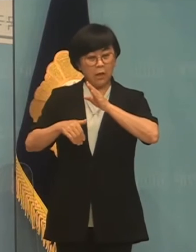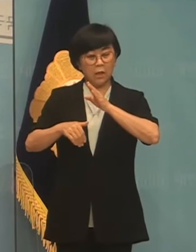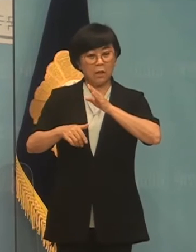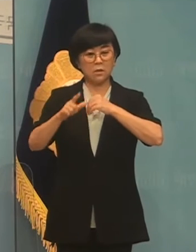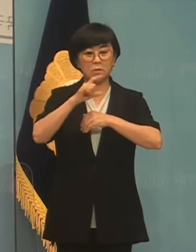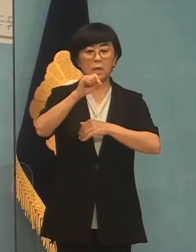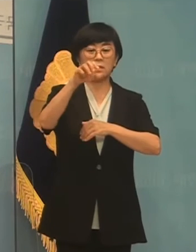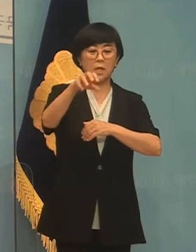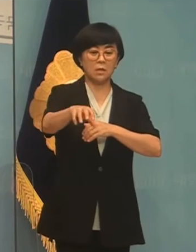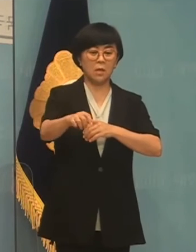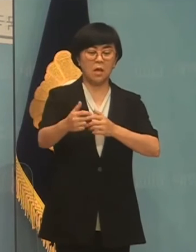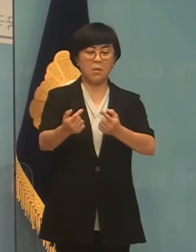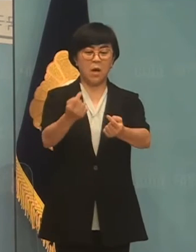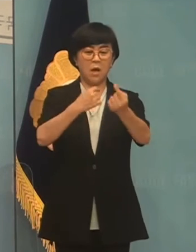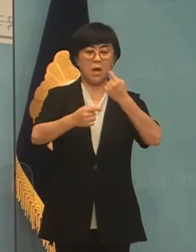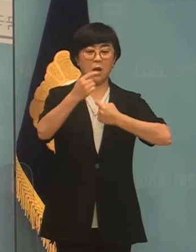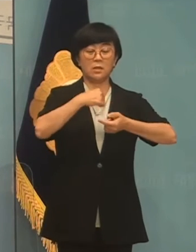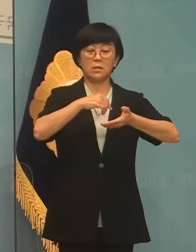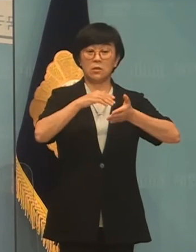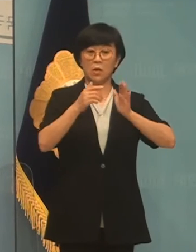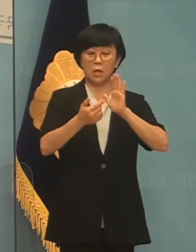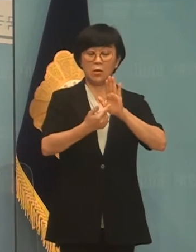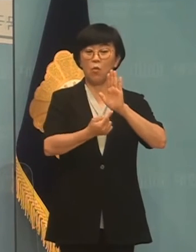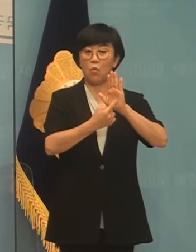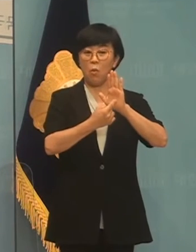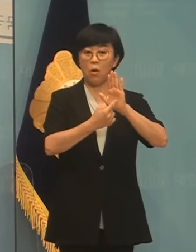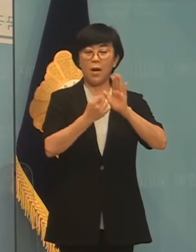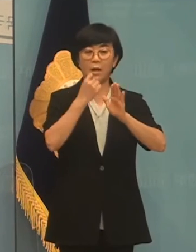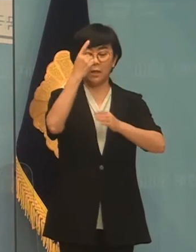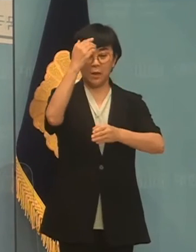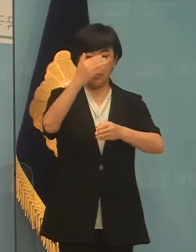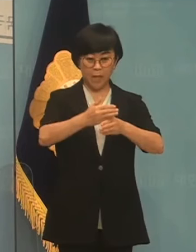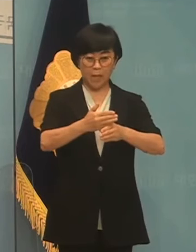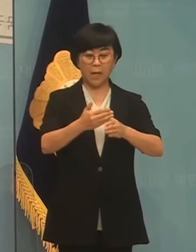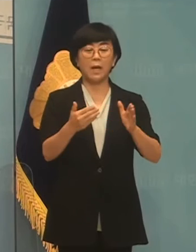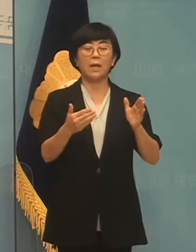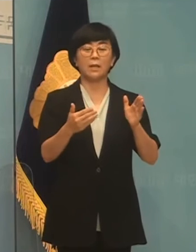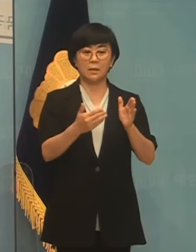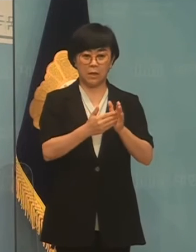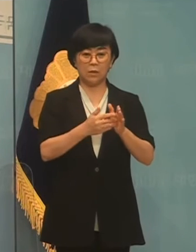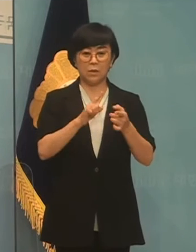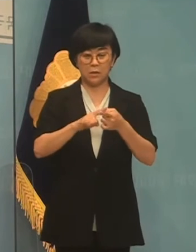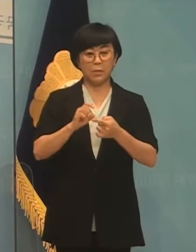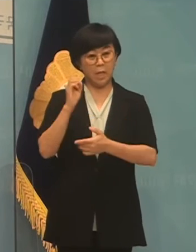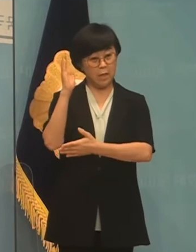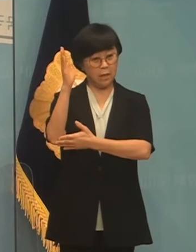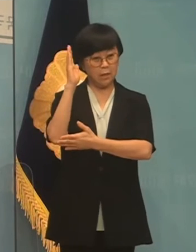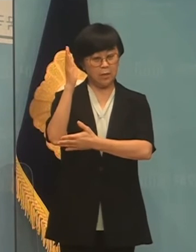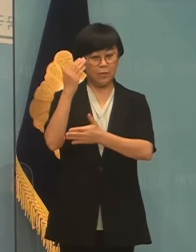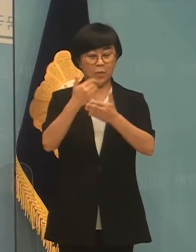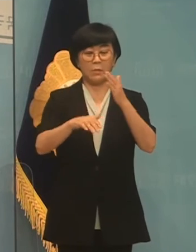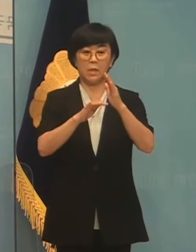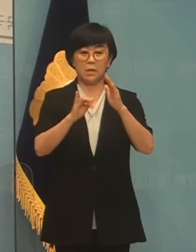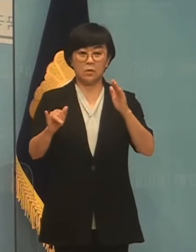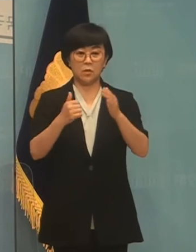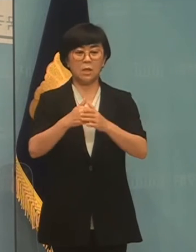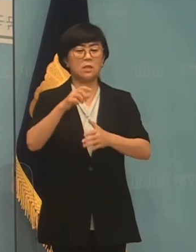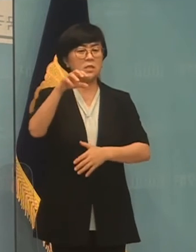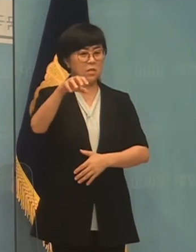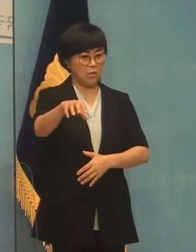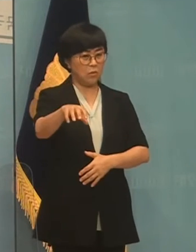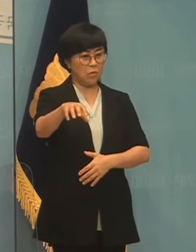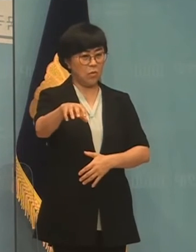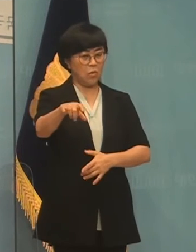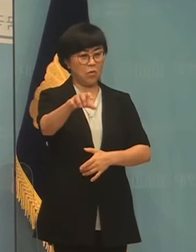지자체의 과외 공정으로 공모가 판단을 된다는 말씀을 응급했고 유독 측이 지역도